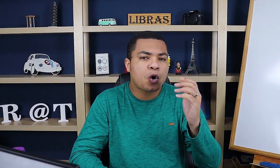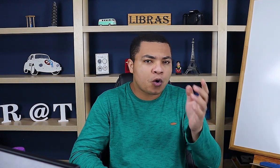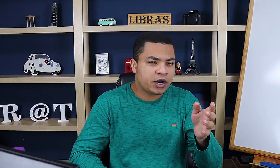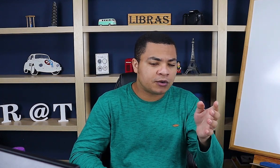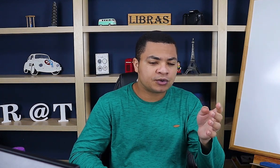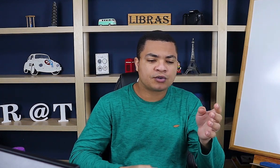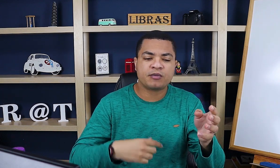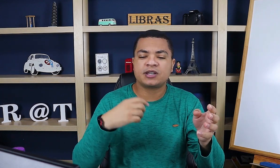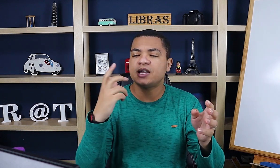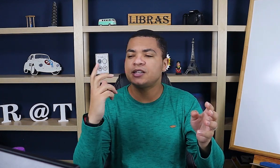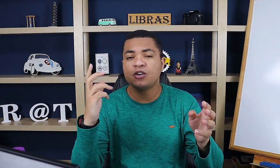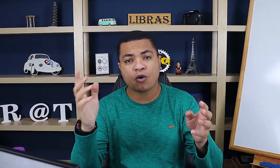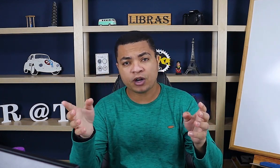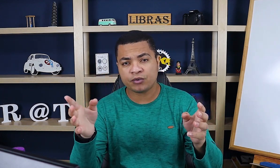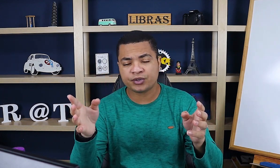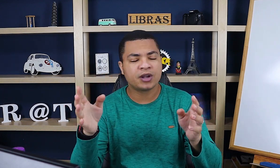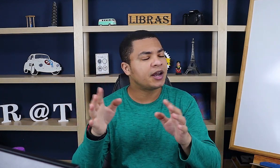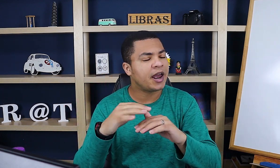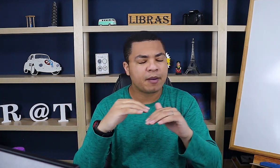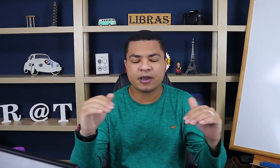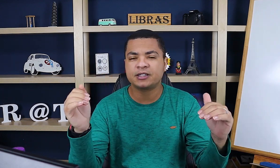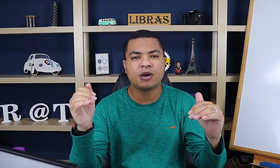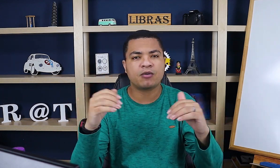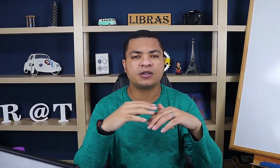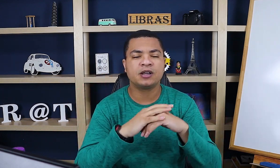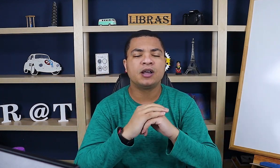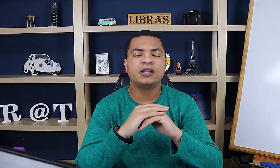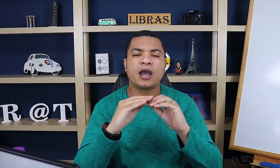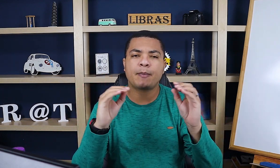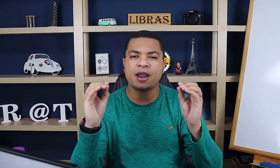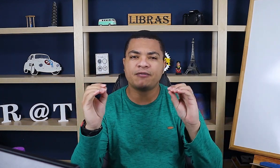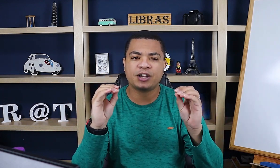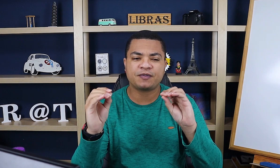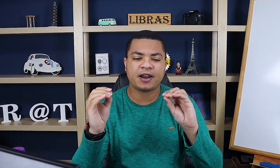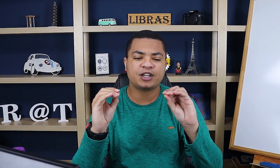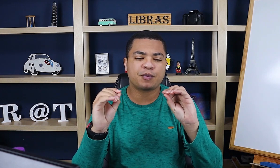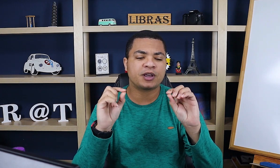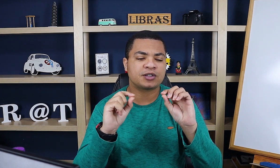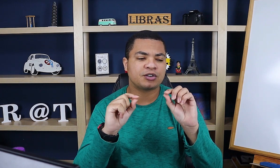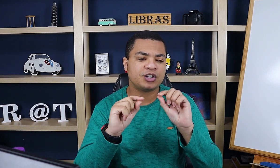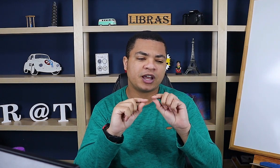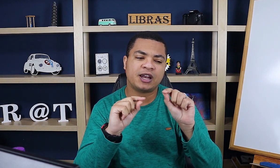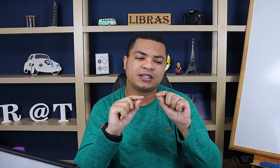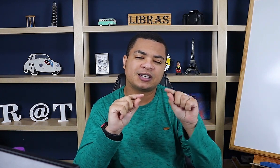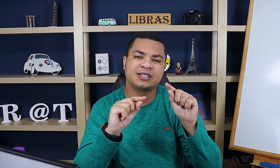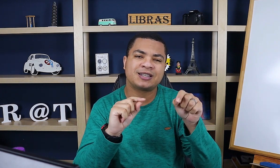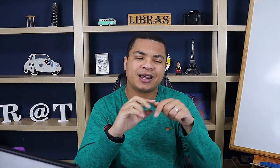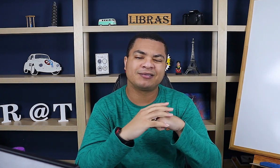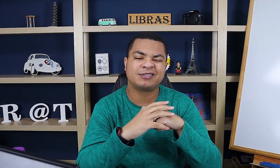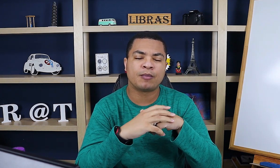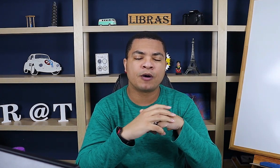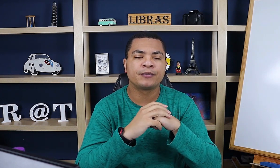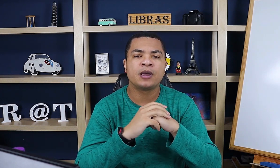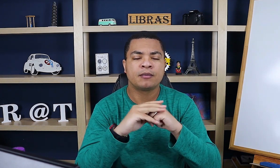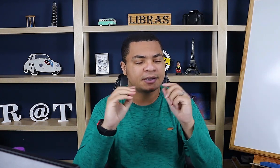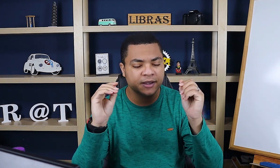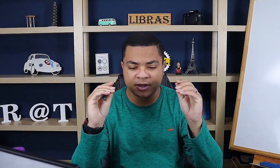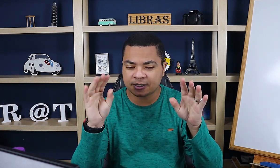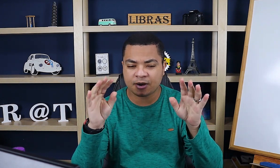icônicos como sinais iônicos é a mesma coisa. Tem a palavrinha diferente porque só tirei a letra C, tá bom? Mas é a mesma